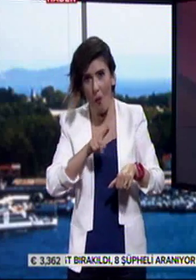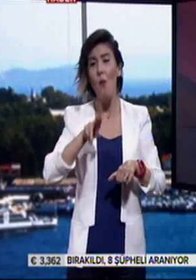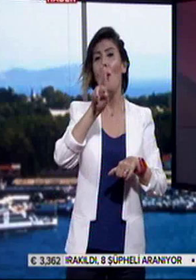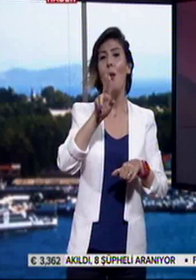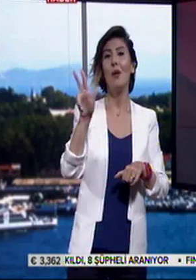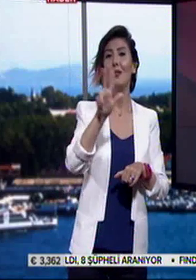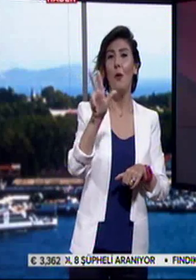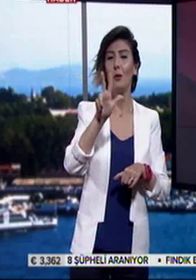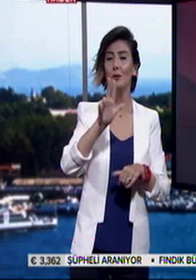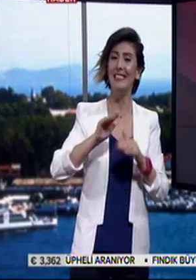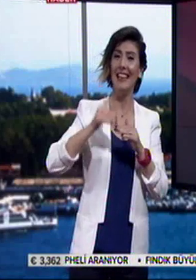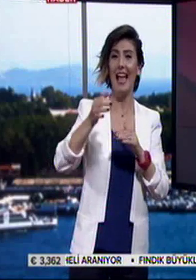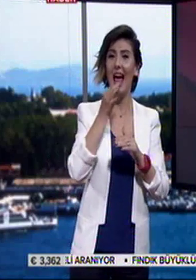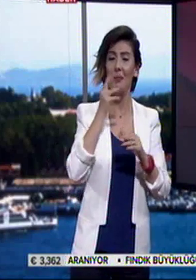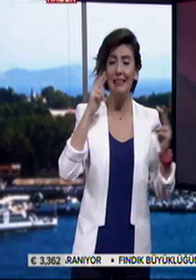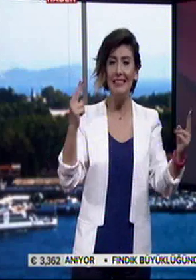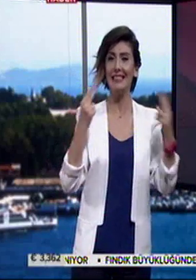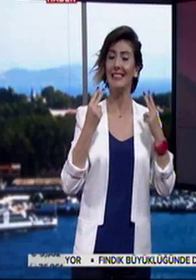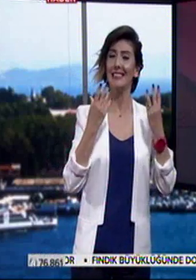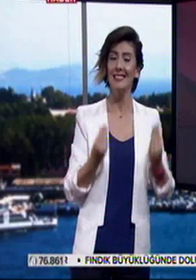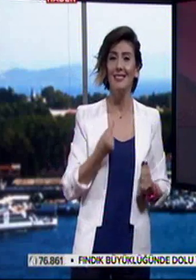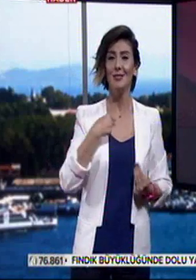saat 17.30'da ekranlarınızda olacak. Hoşçakalın.